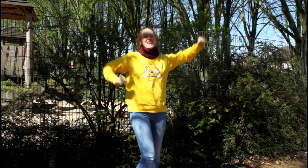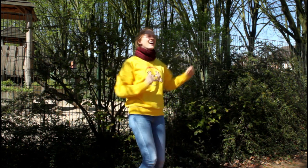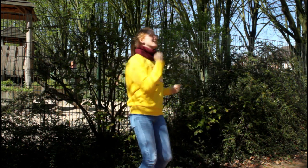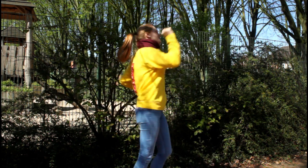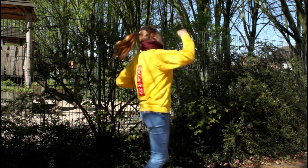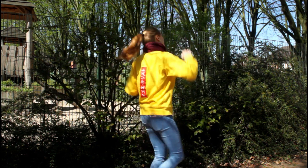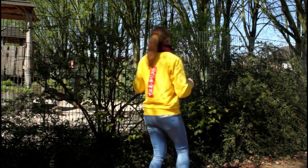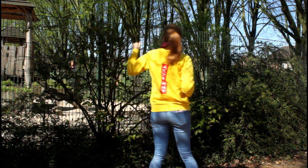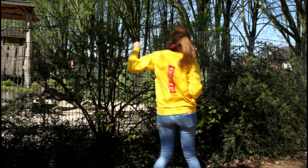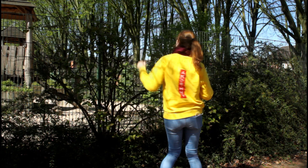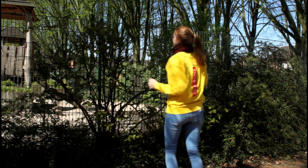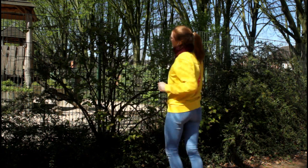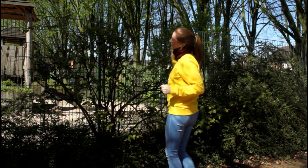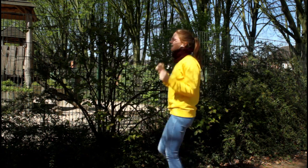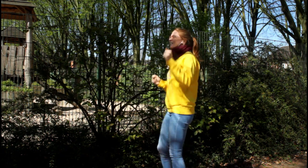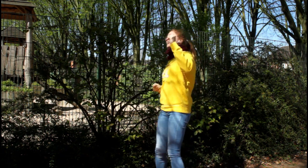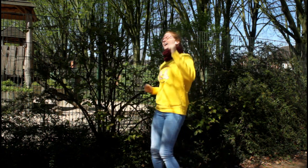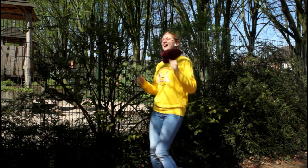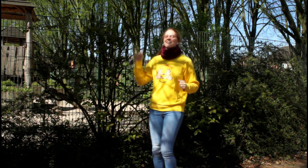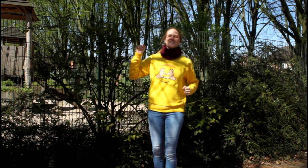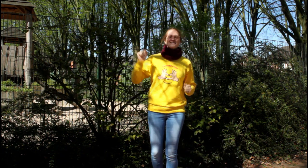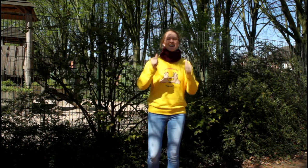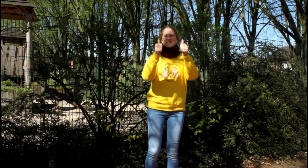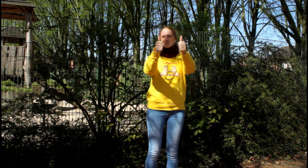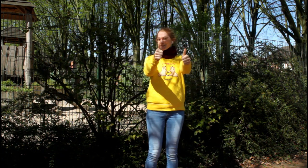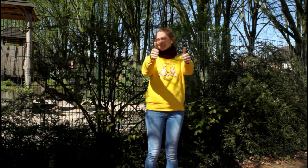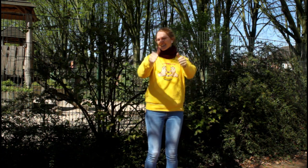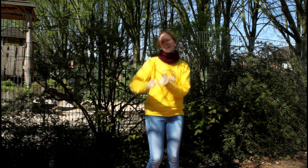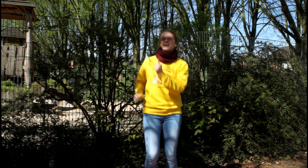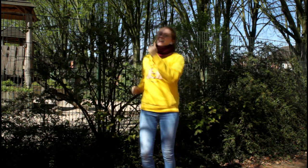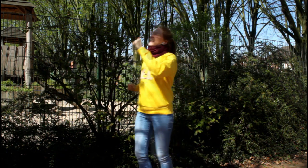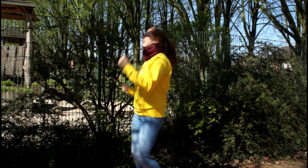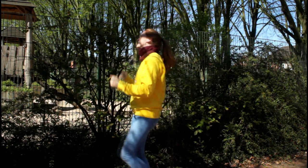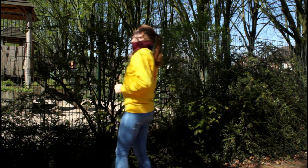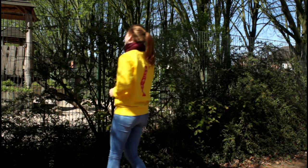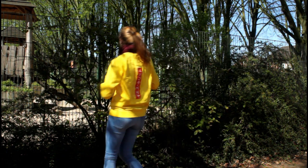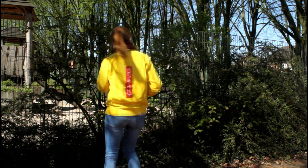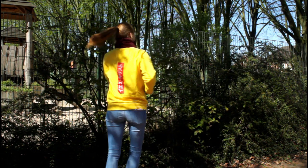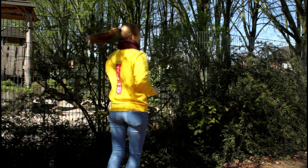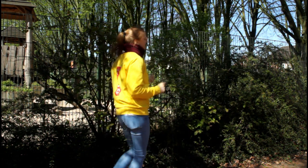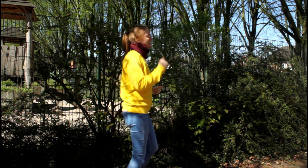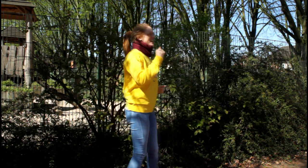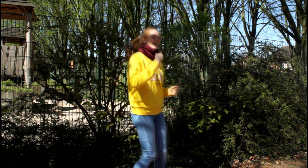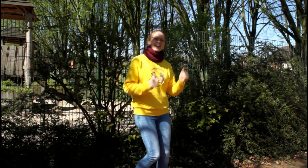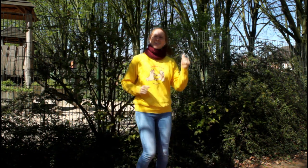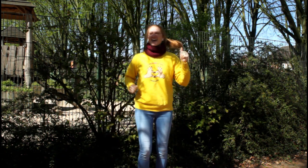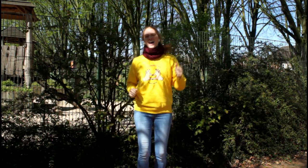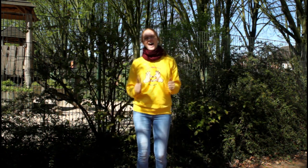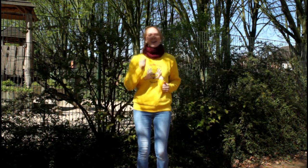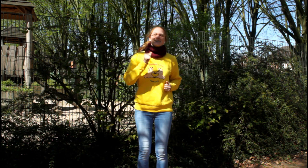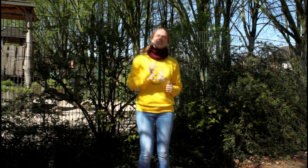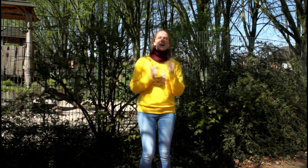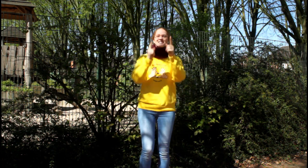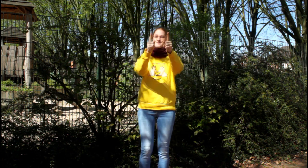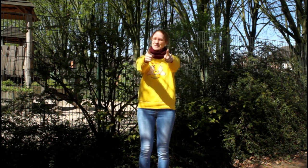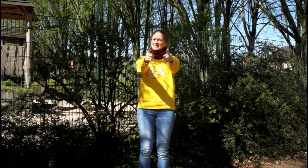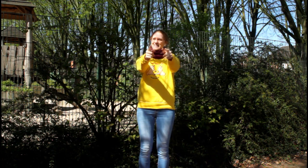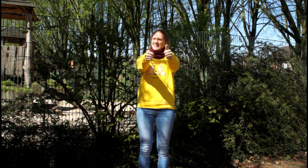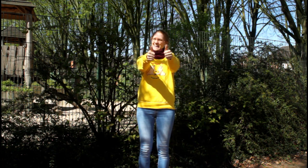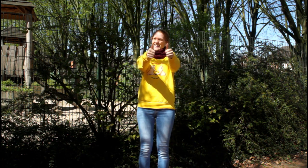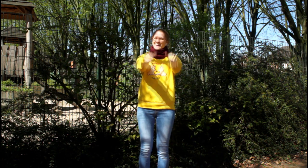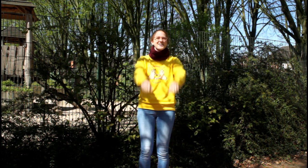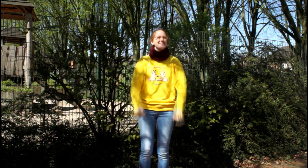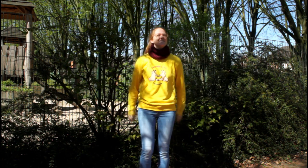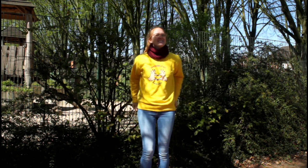komm,